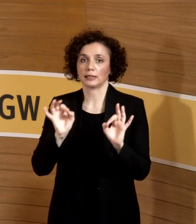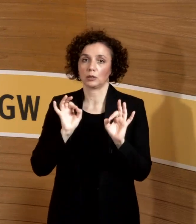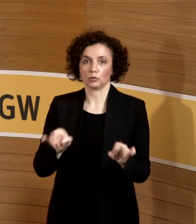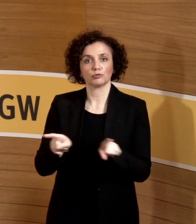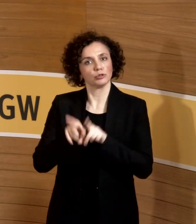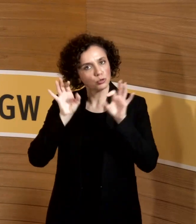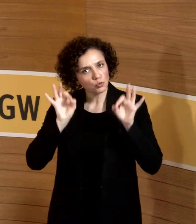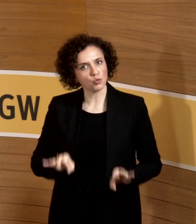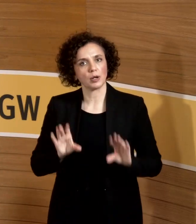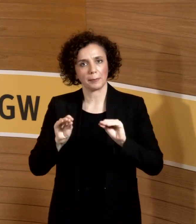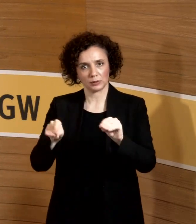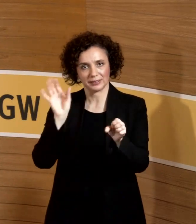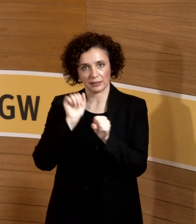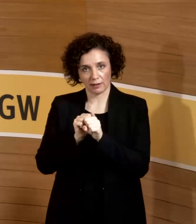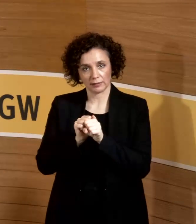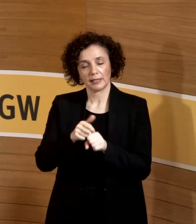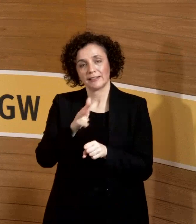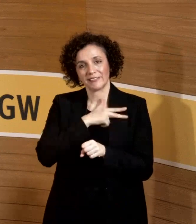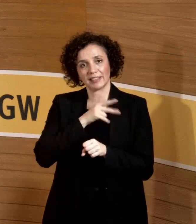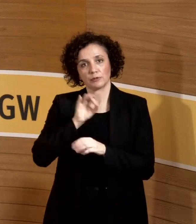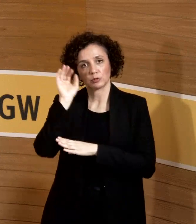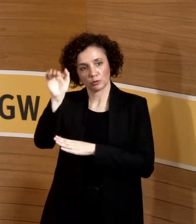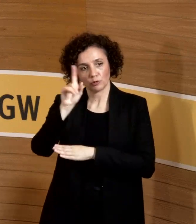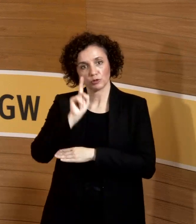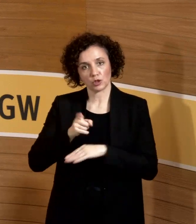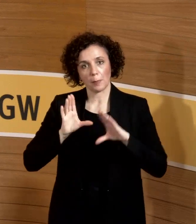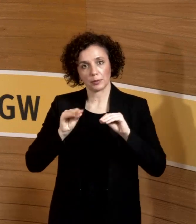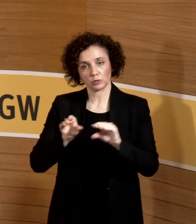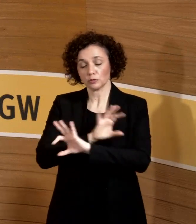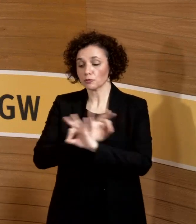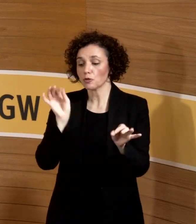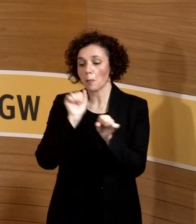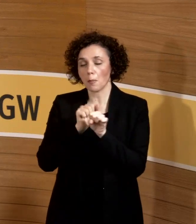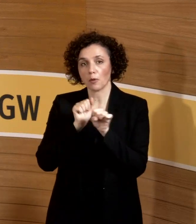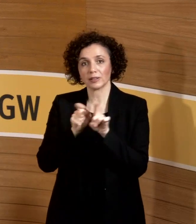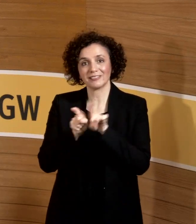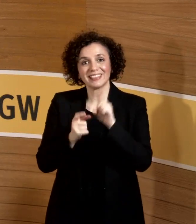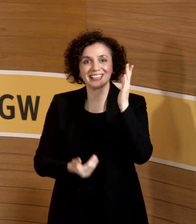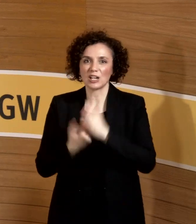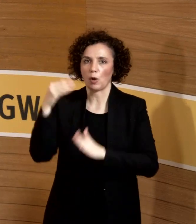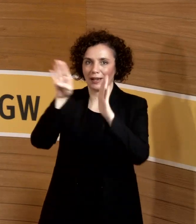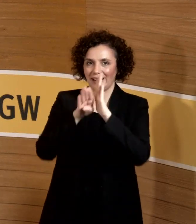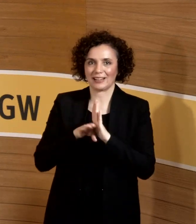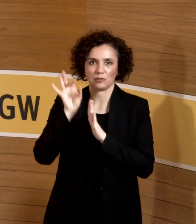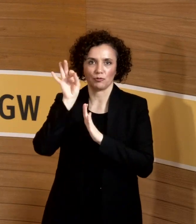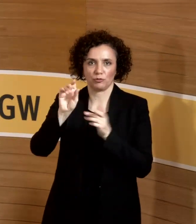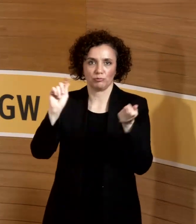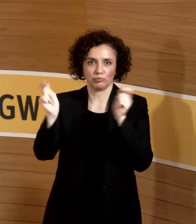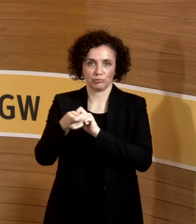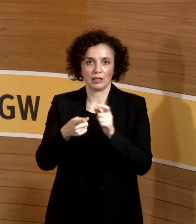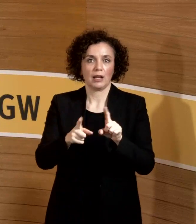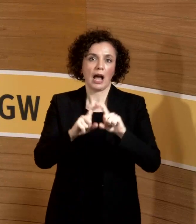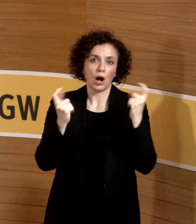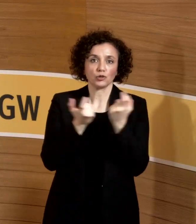sicherlich eingegangt finden sollte und aufbereitet werden sollte für eine hoffentlich irgendwann entstehende Regel vom Ausschuss Mutterschutz,